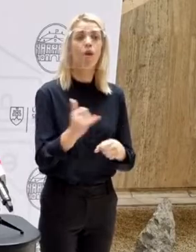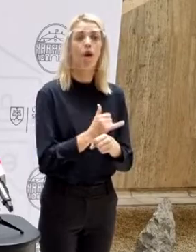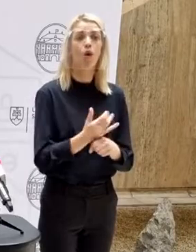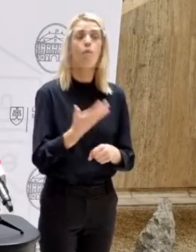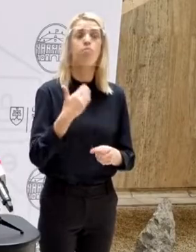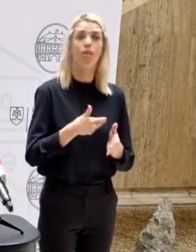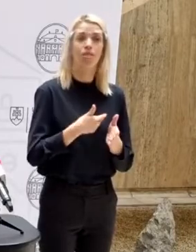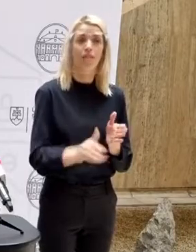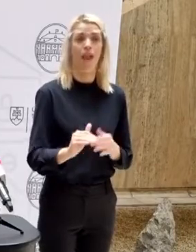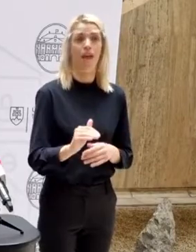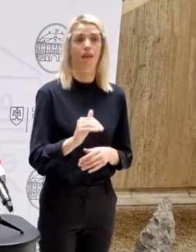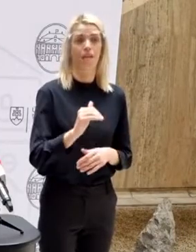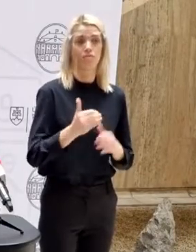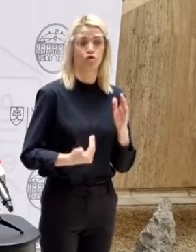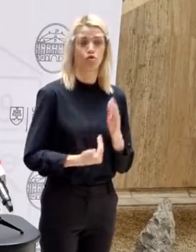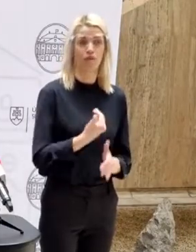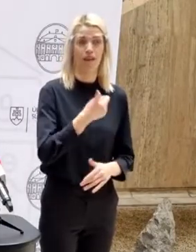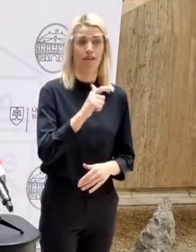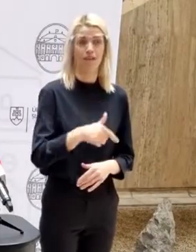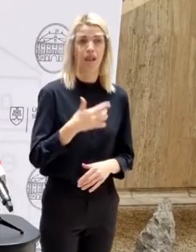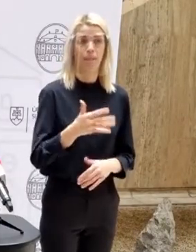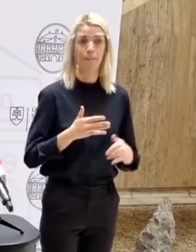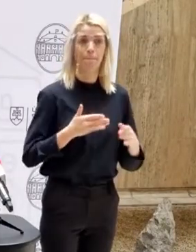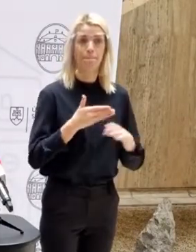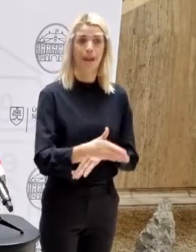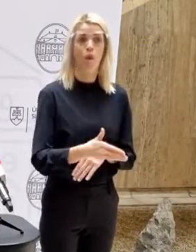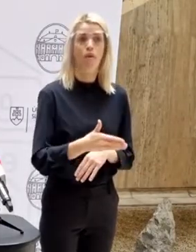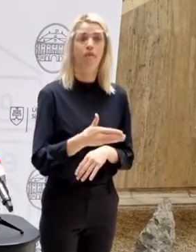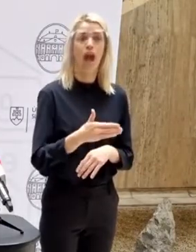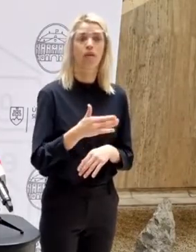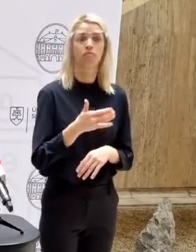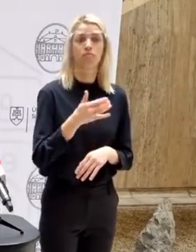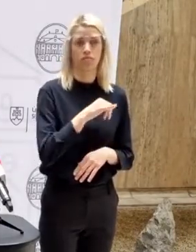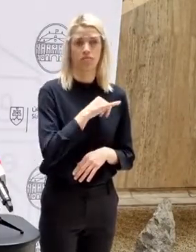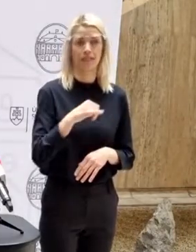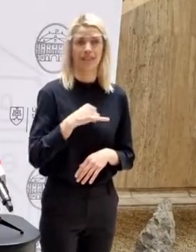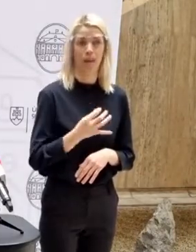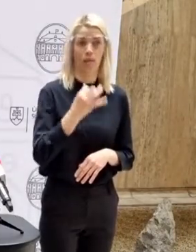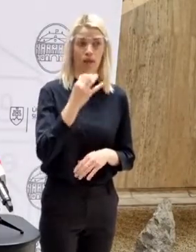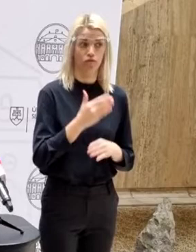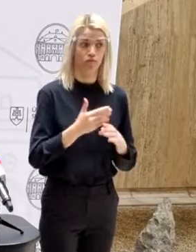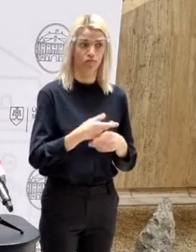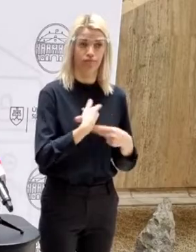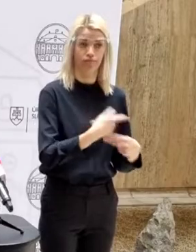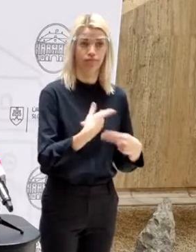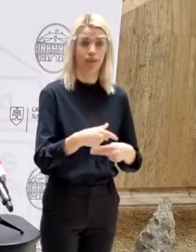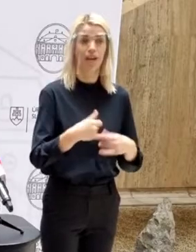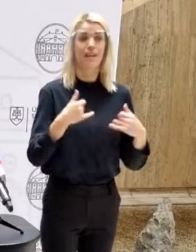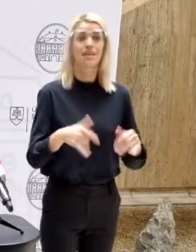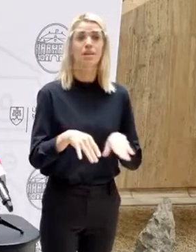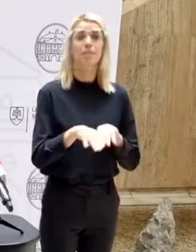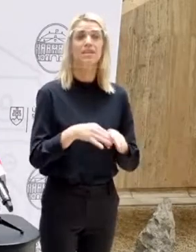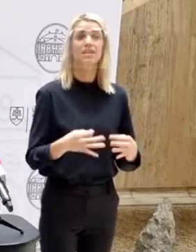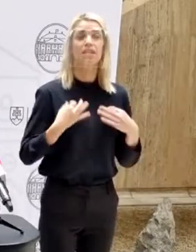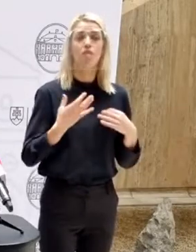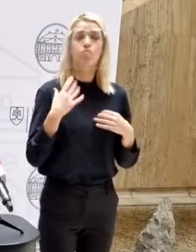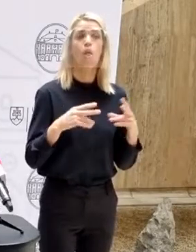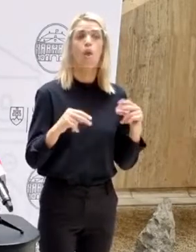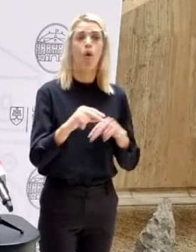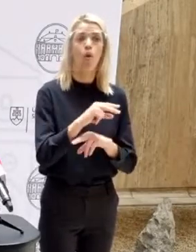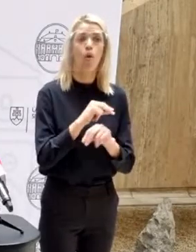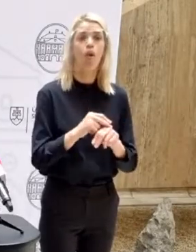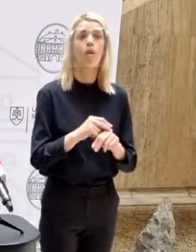posielali ďalších 1,5 milióna samotestov na celé Slovensko. Momentálne s pánom ministrom zdravotníctva sme sa rozprávali, že budú